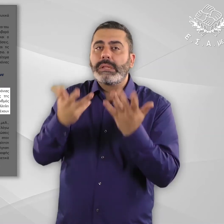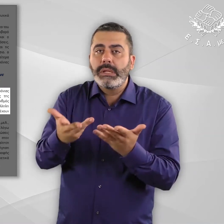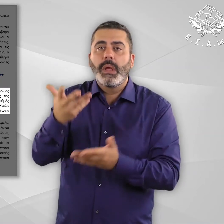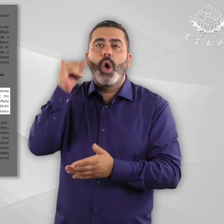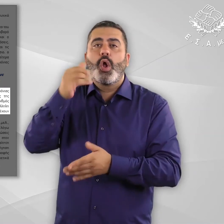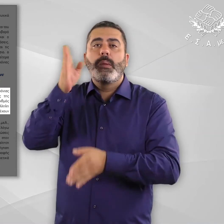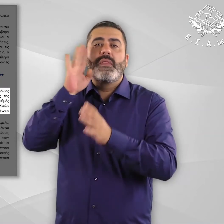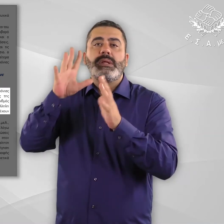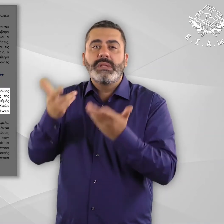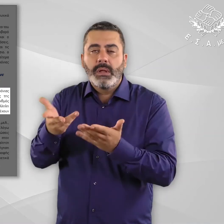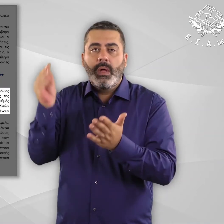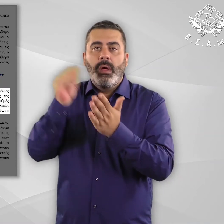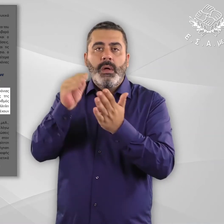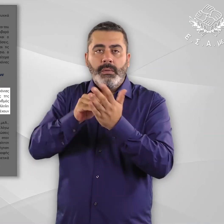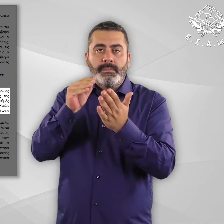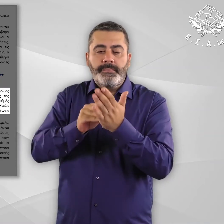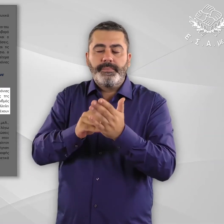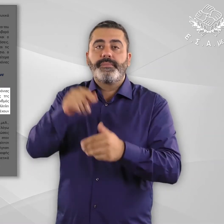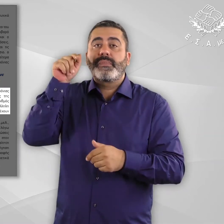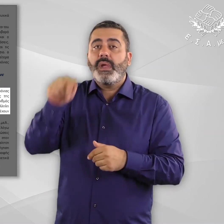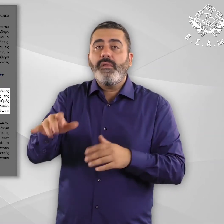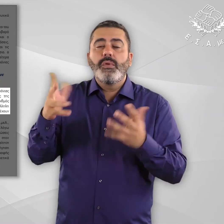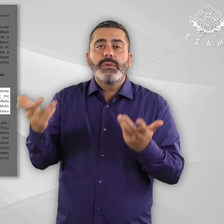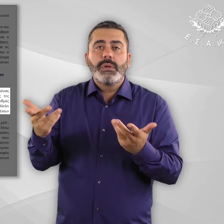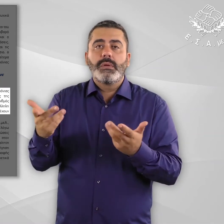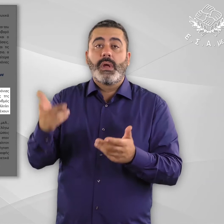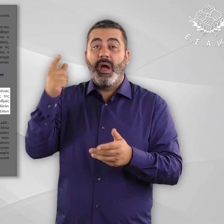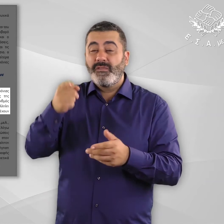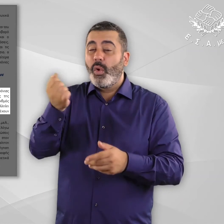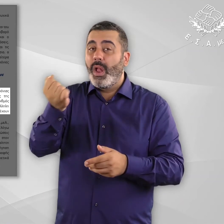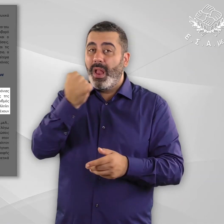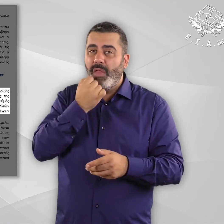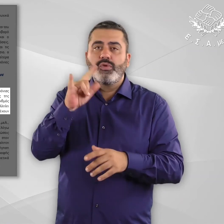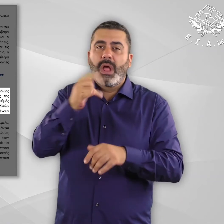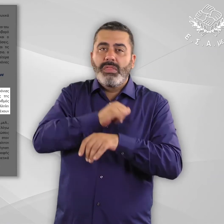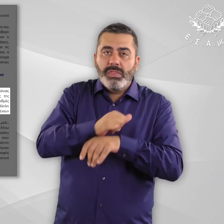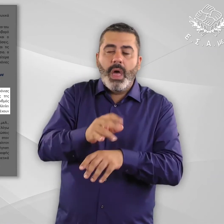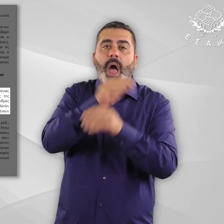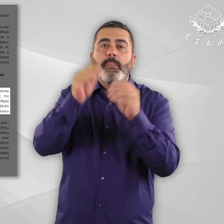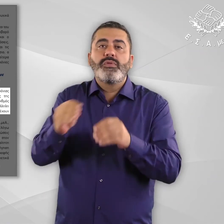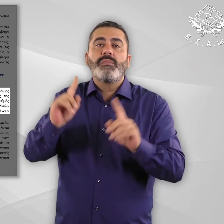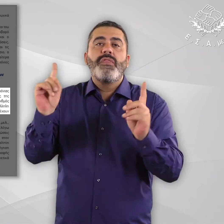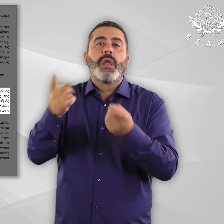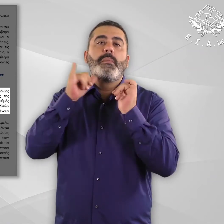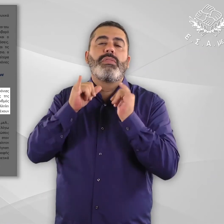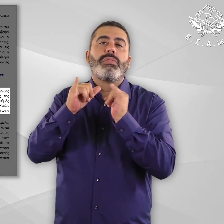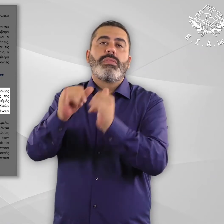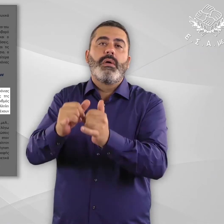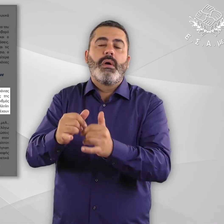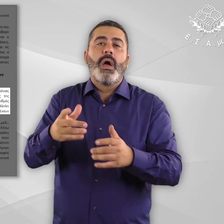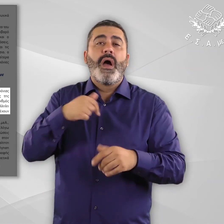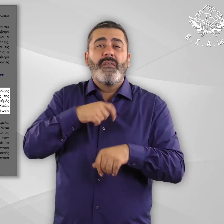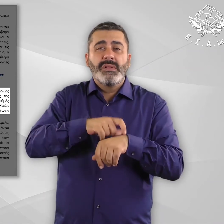αναπηρίας ή και χρόνιας πάθησης λόγω μία εγκαίρης και έγκυρης αξιολόγησης της ευαλωτότητας, συνεπάγεται επίσης ότι